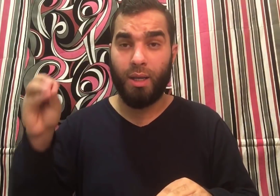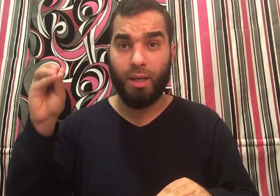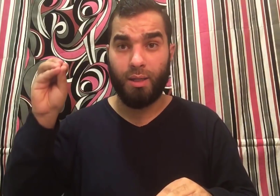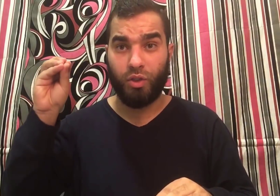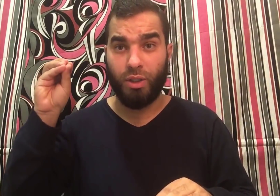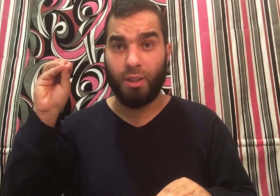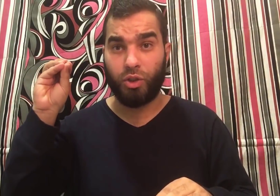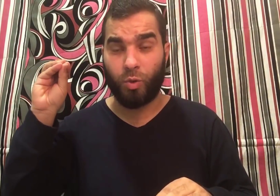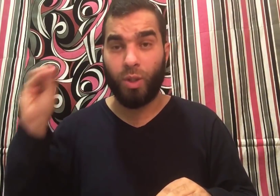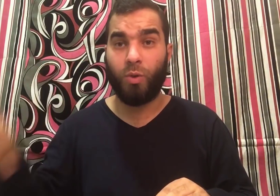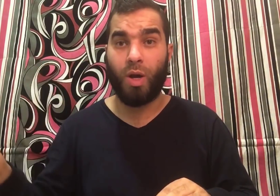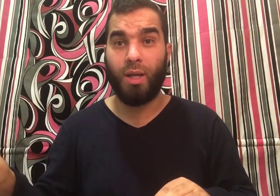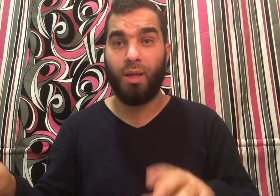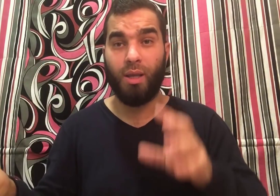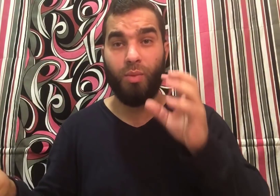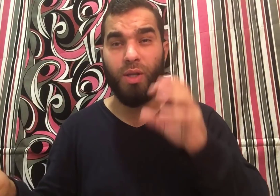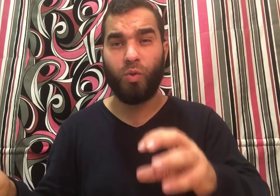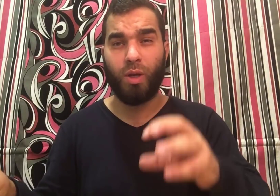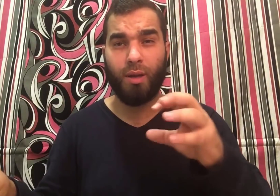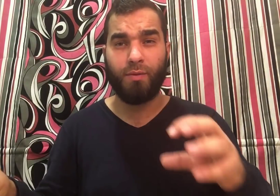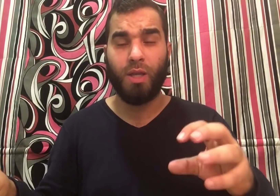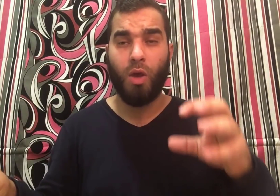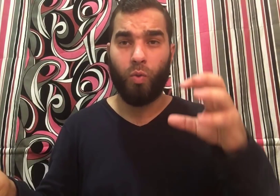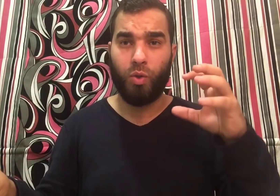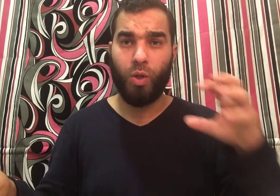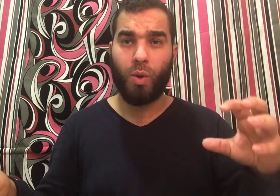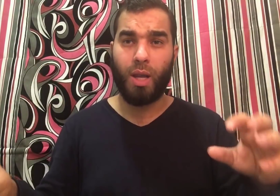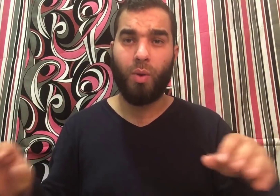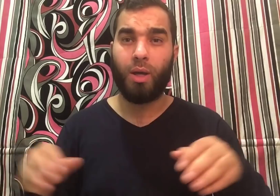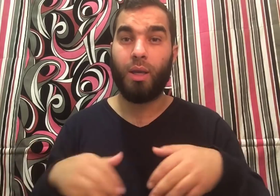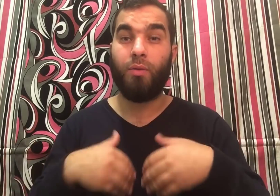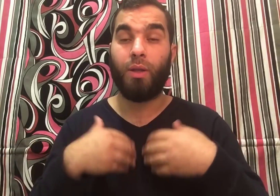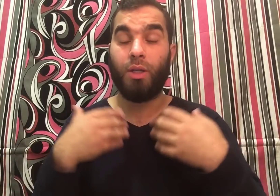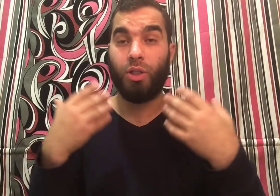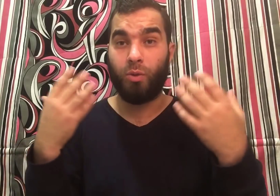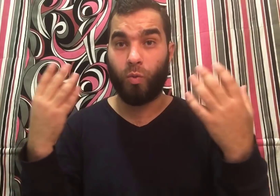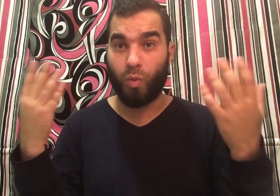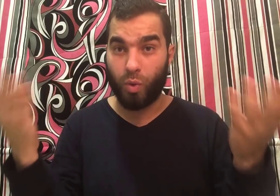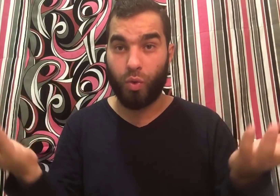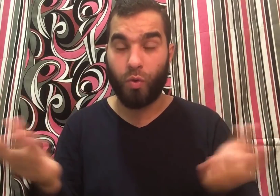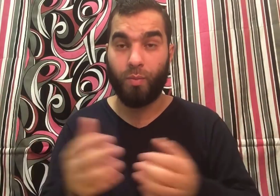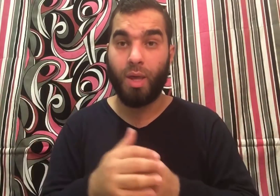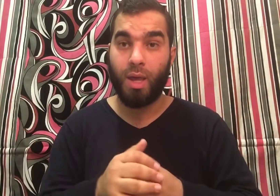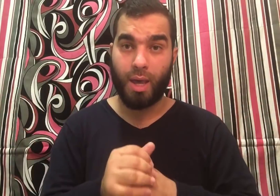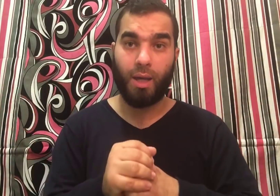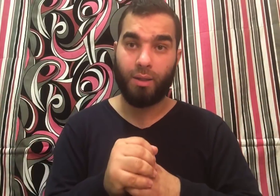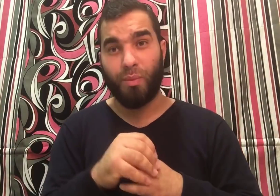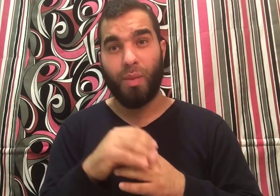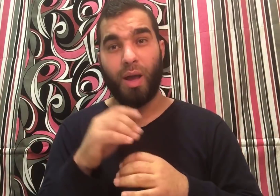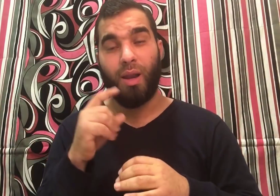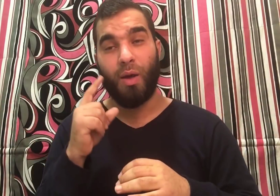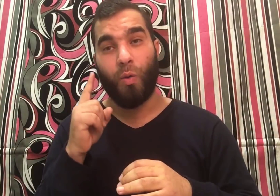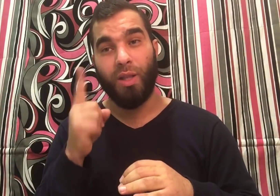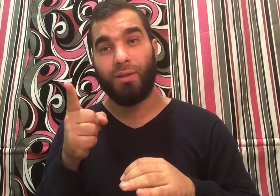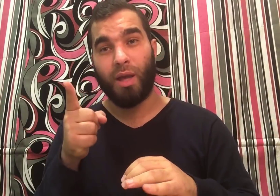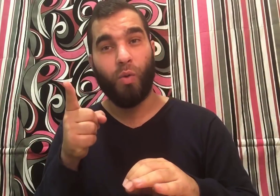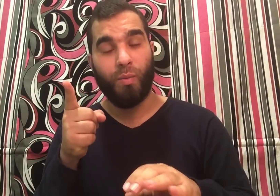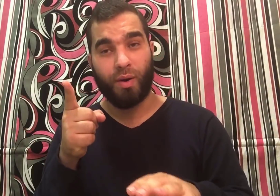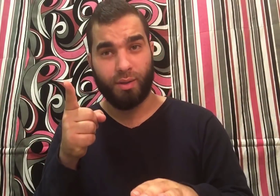إلا لشدة شكوتي وعناي إبليس والنفس والدنيا والهواء كيف النجات وكلهم أعداء لو أنت أول مرة